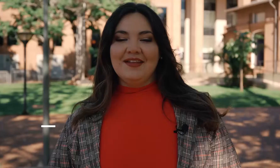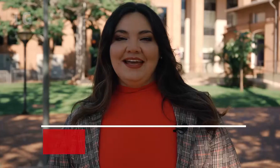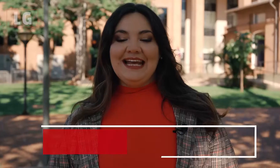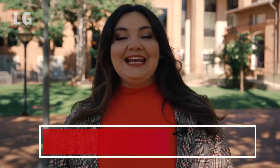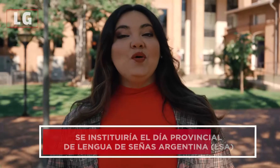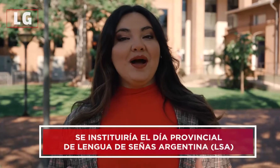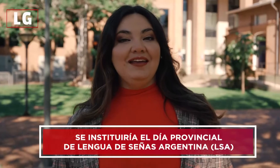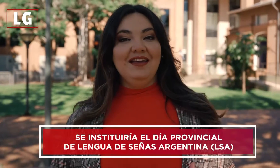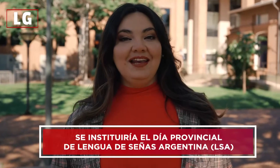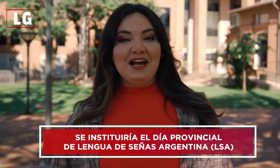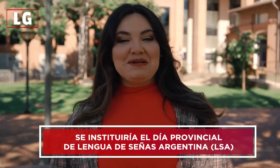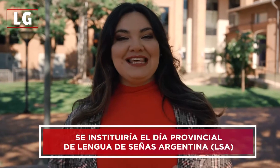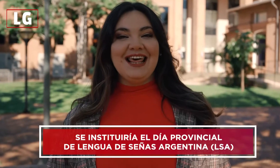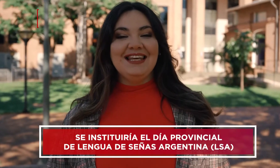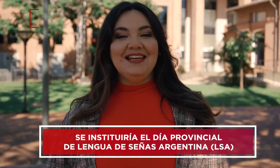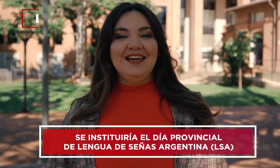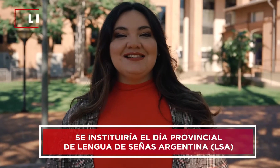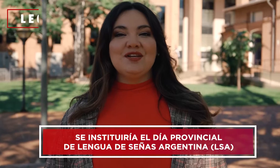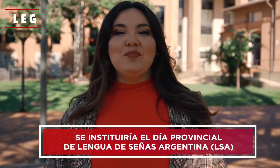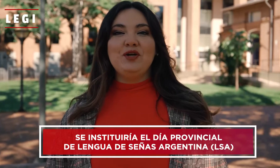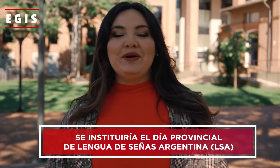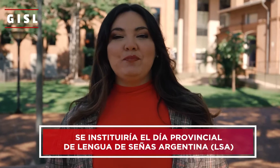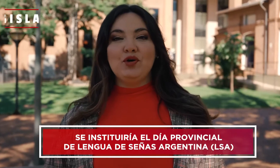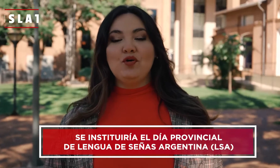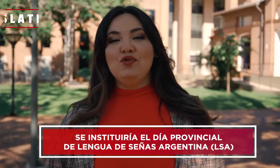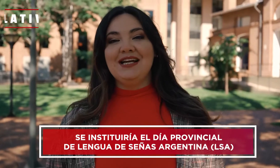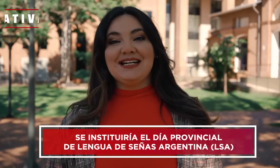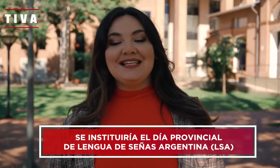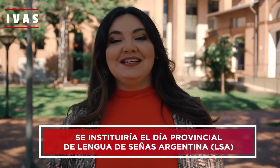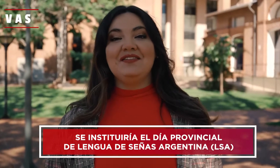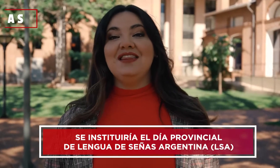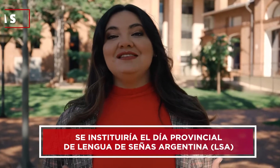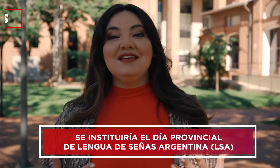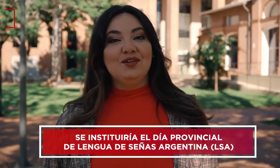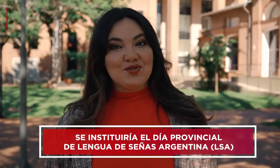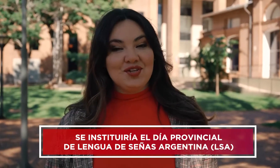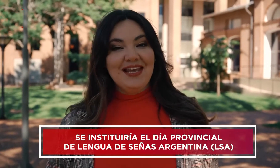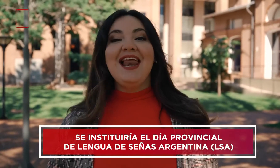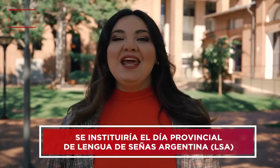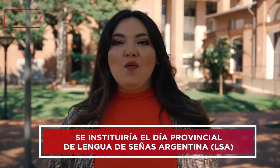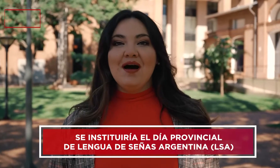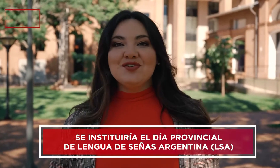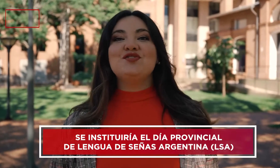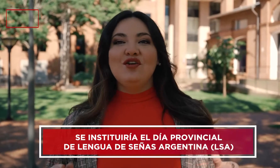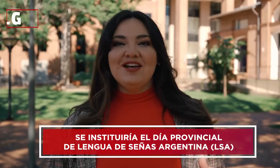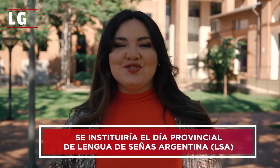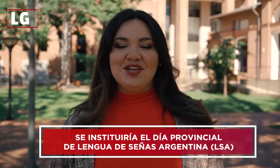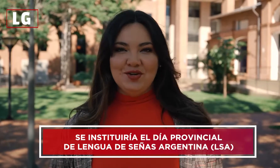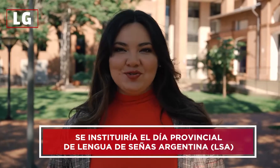El lenguaje es la capacidad que tiene el ser humano para poder comunicarse a través de signos y la lengua son esos signos